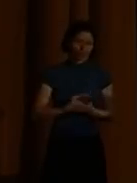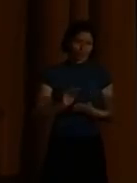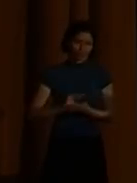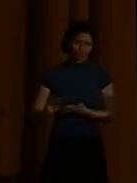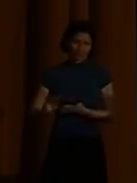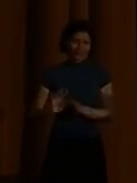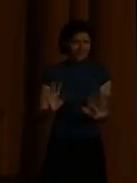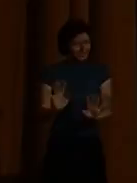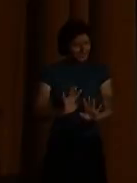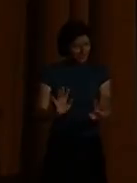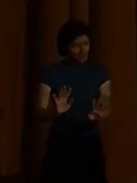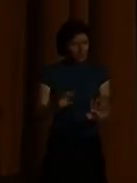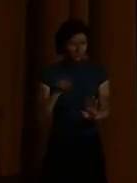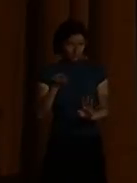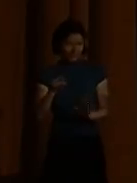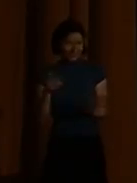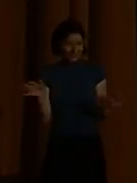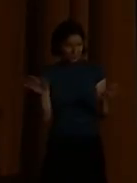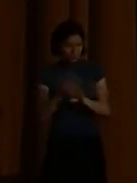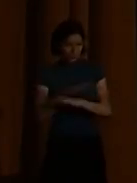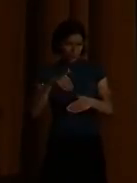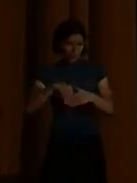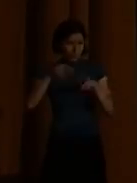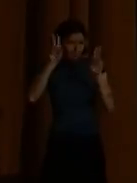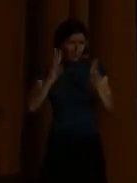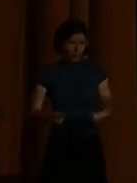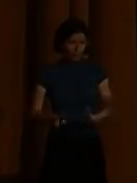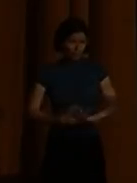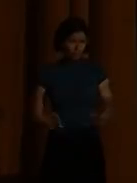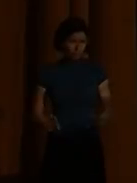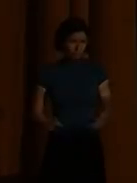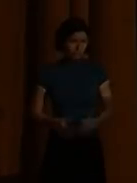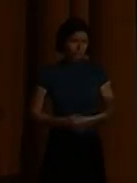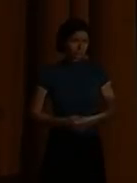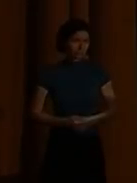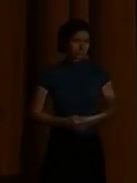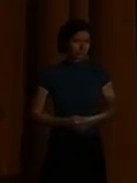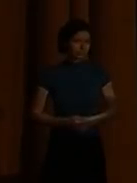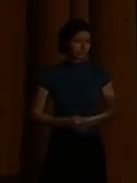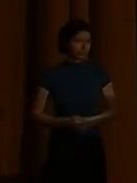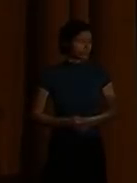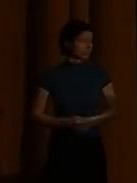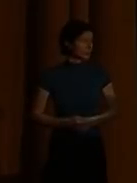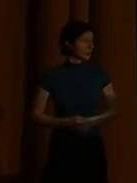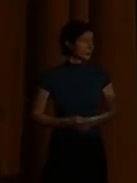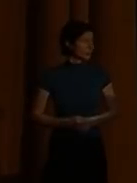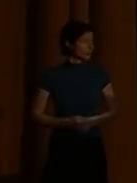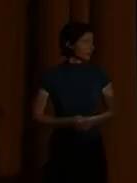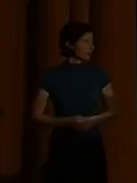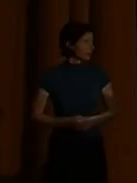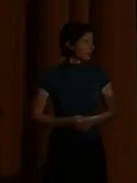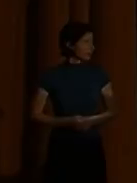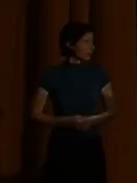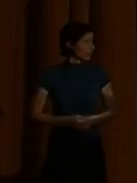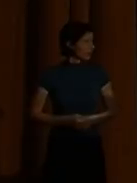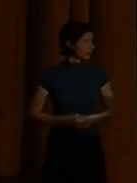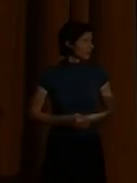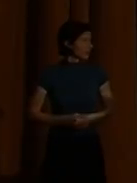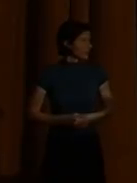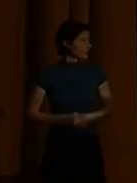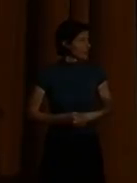müssen an den inklusiven Werten arbeiten in der Gesellschaft.